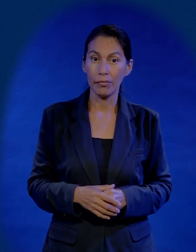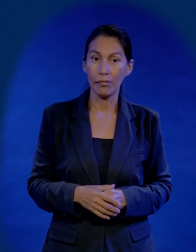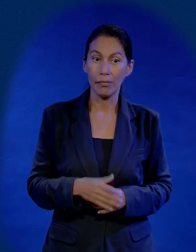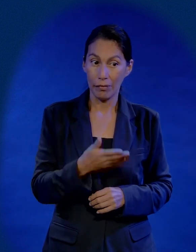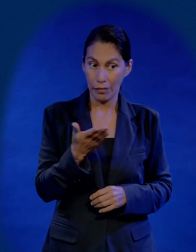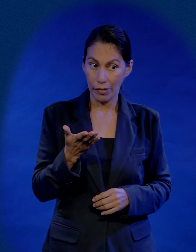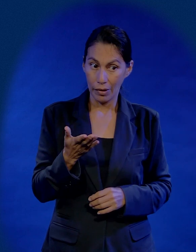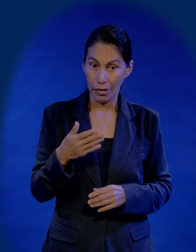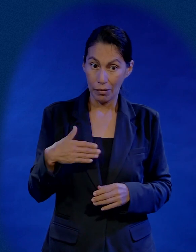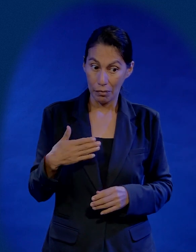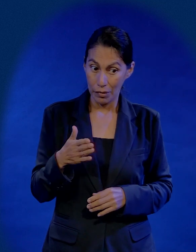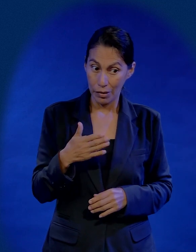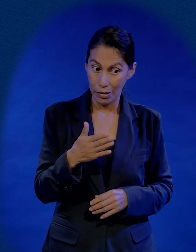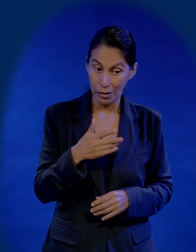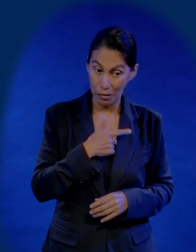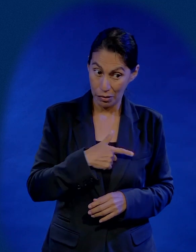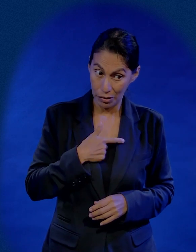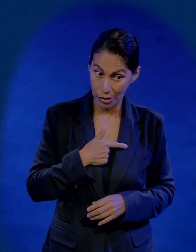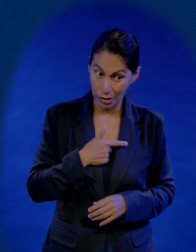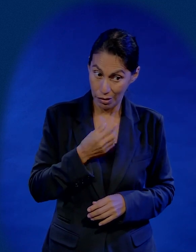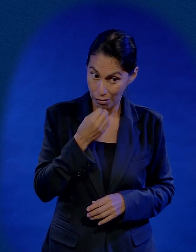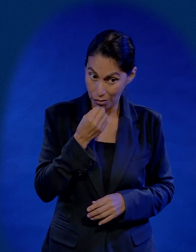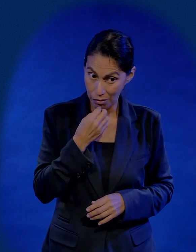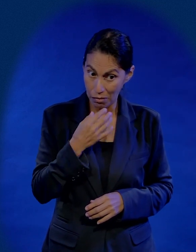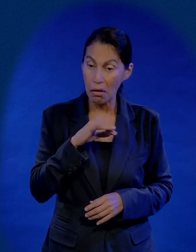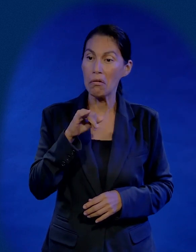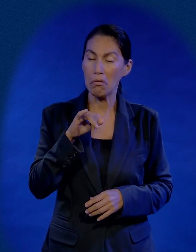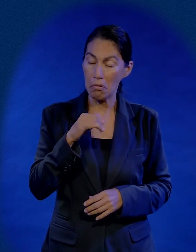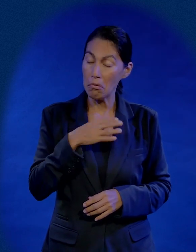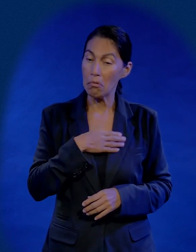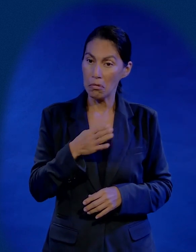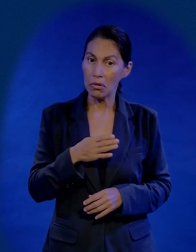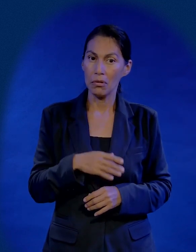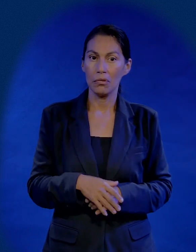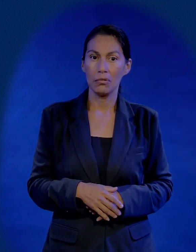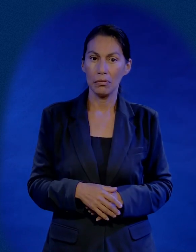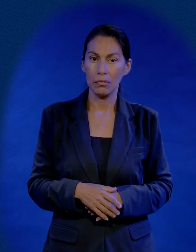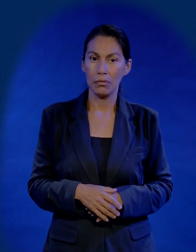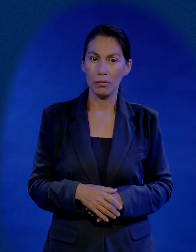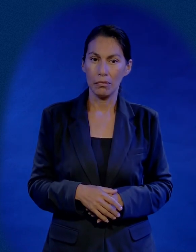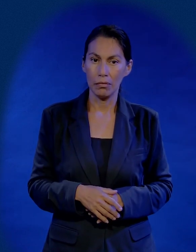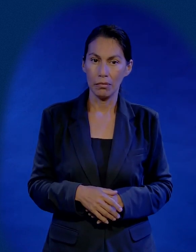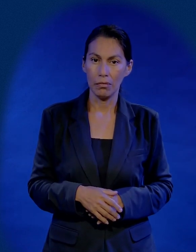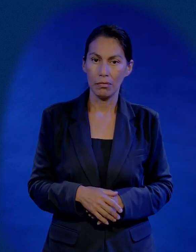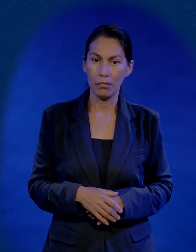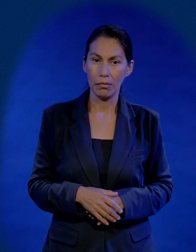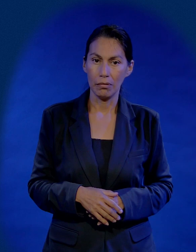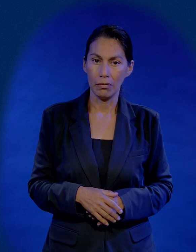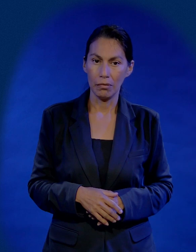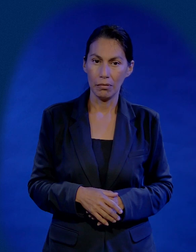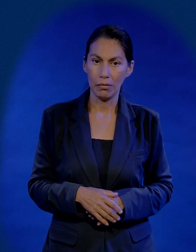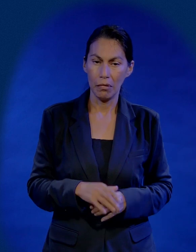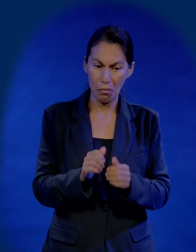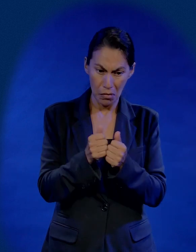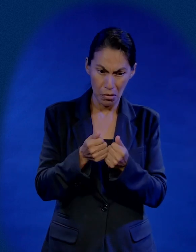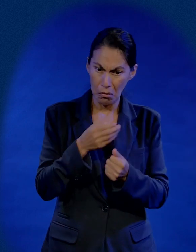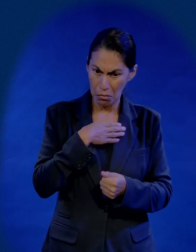todo. Él fue, le dice, oigan, ¿les gustan los pescados que están comiendo? Sí, están re buenos, están zarandeados. Bueno, no es zarandeados, pero pescado, ¿no?